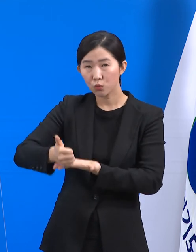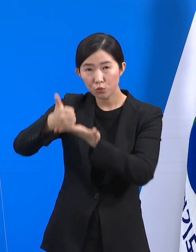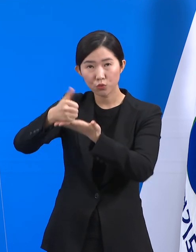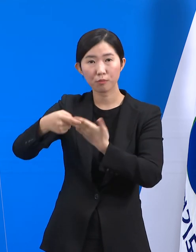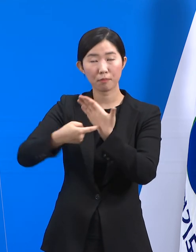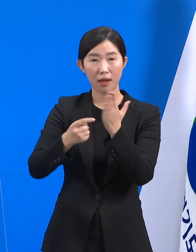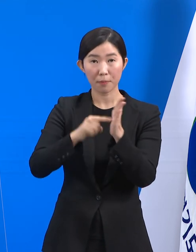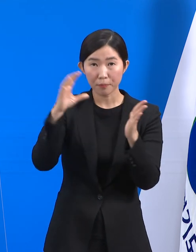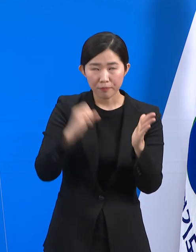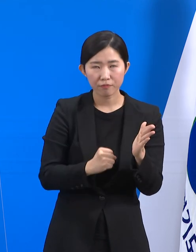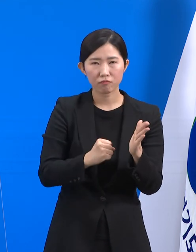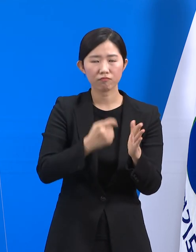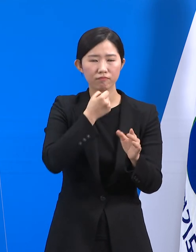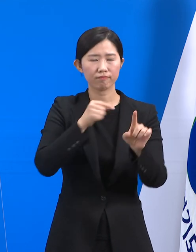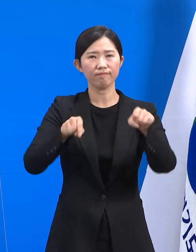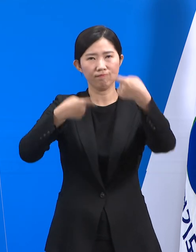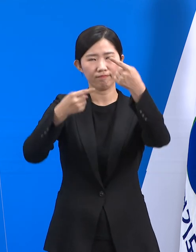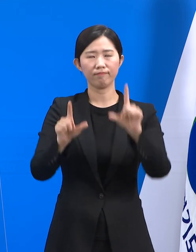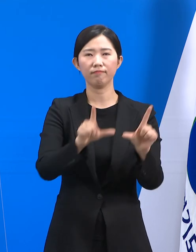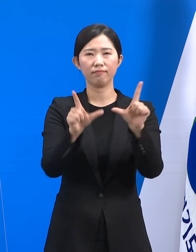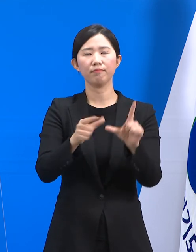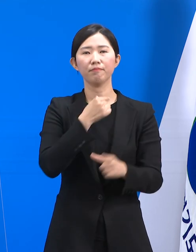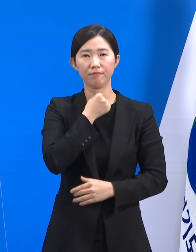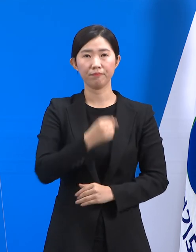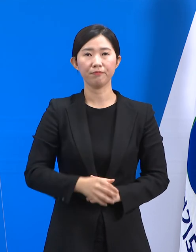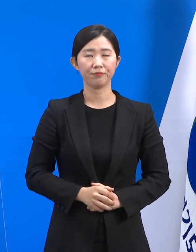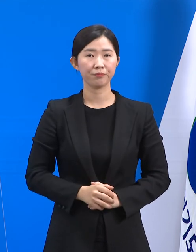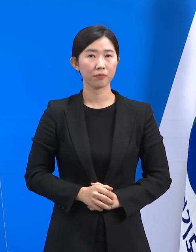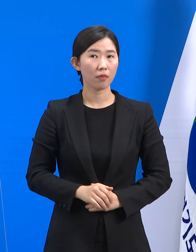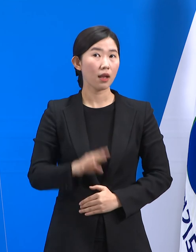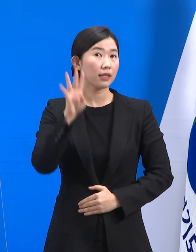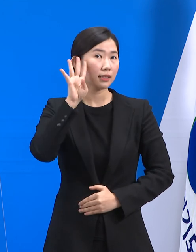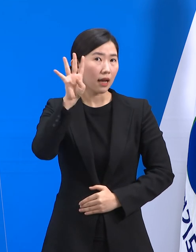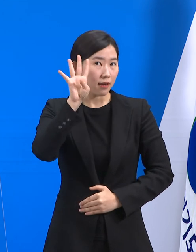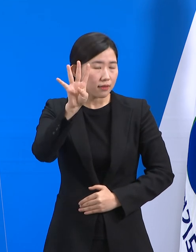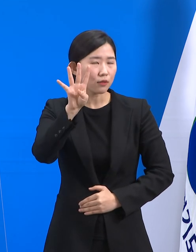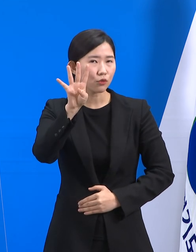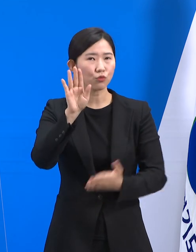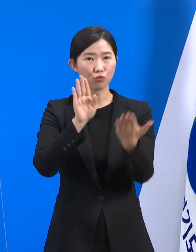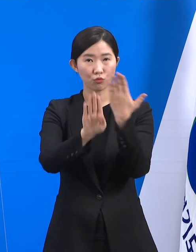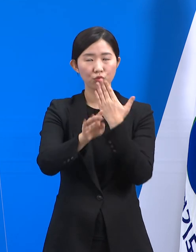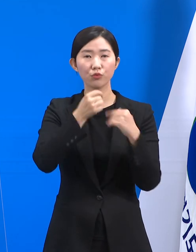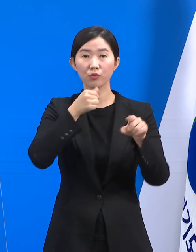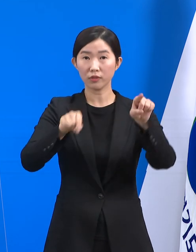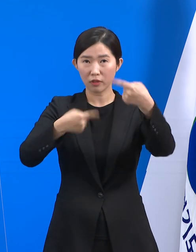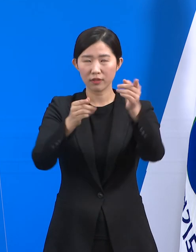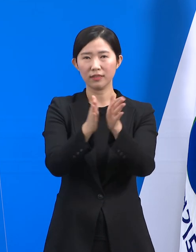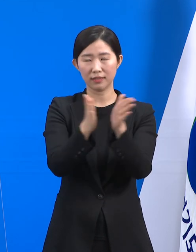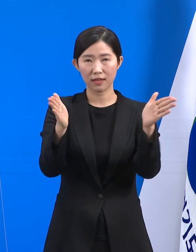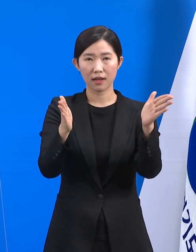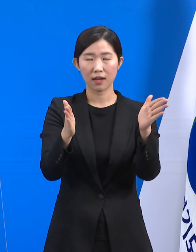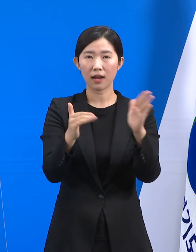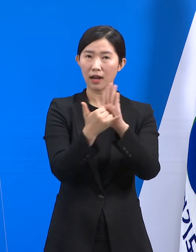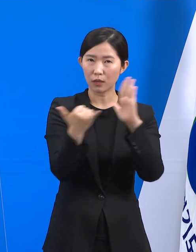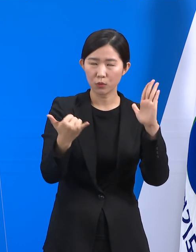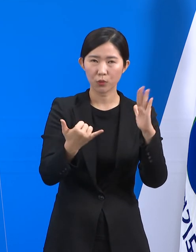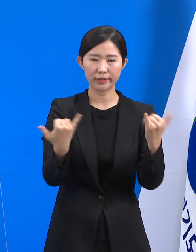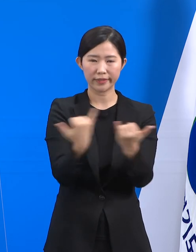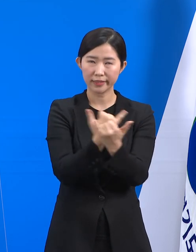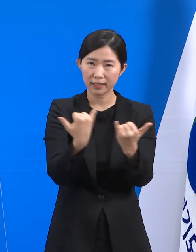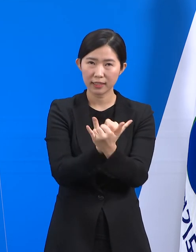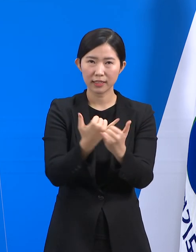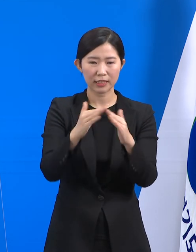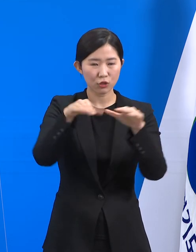명절을 맞았으면 합니다. 설이 사흘 남았습니다. 도민들의 가족, 친지, 이웃 모두 올 한해